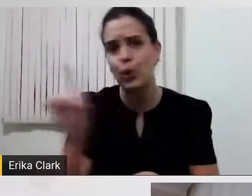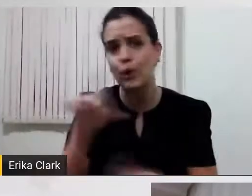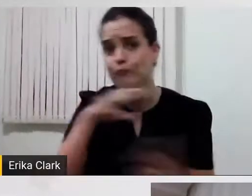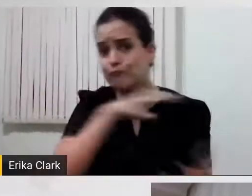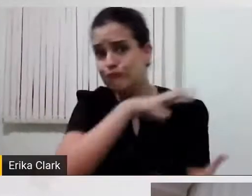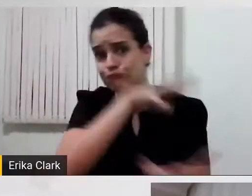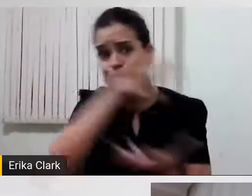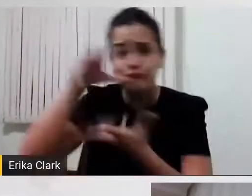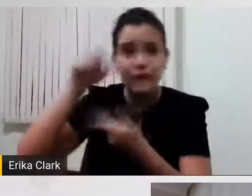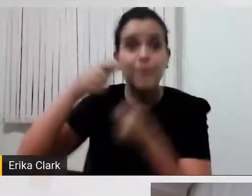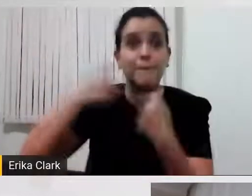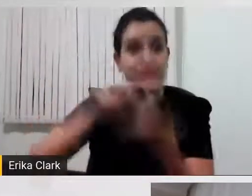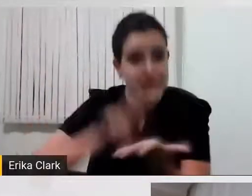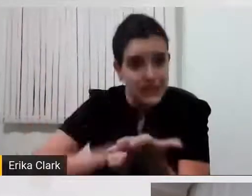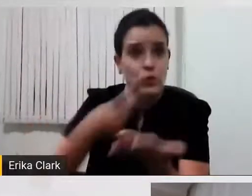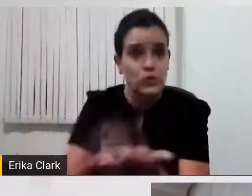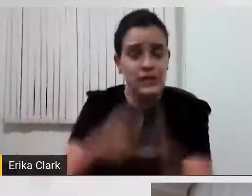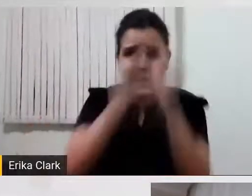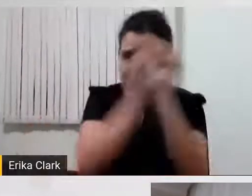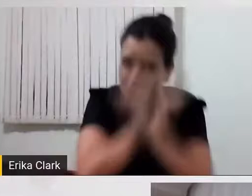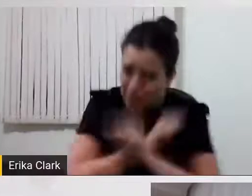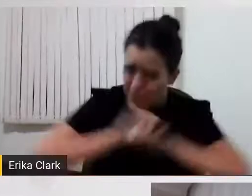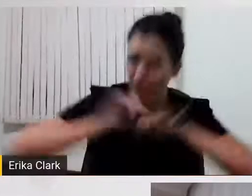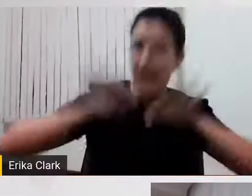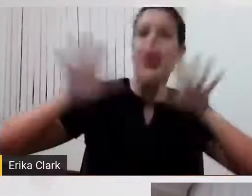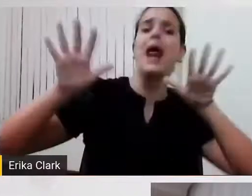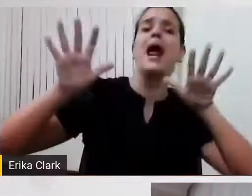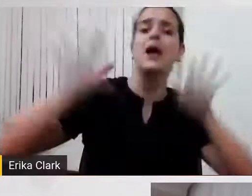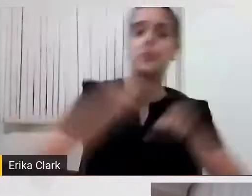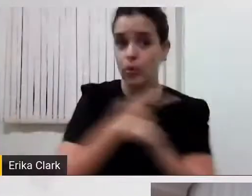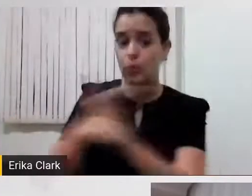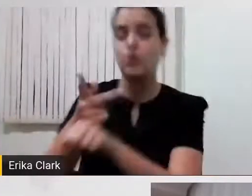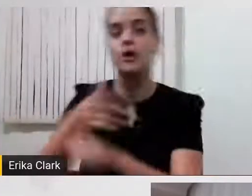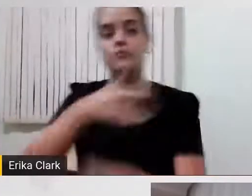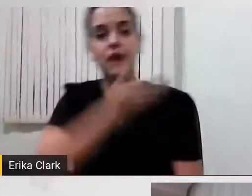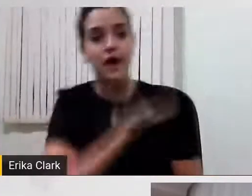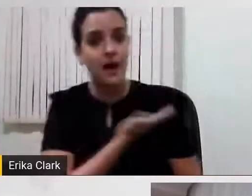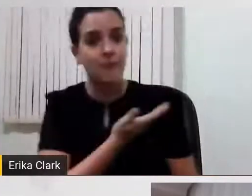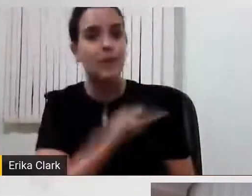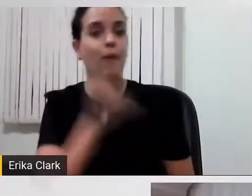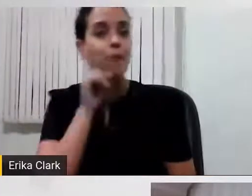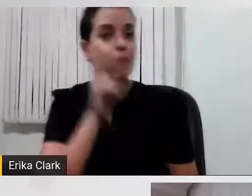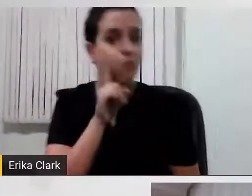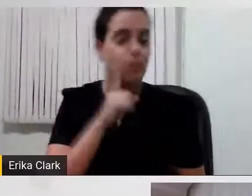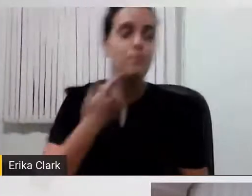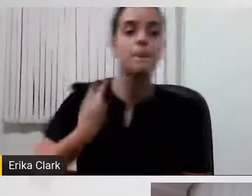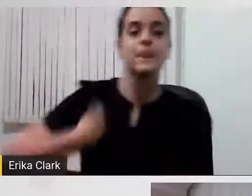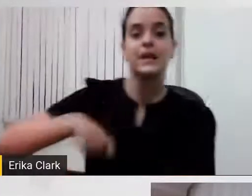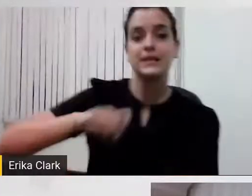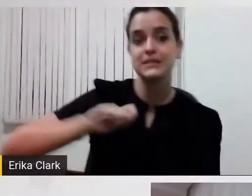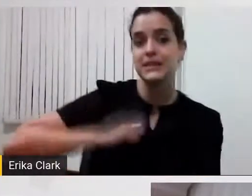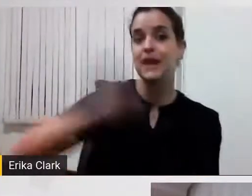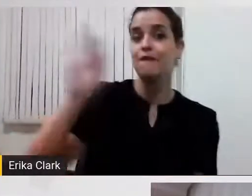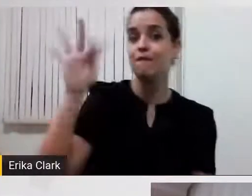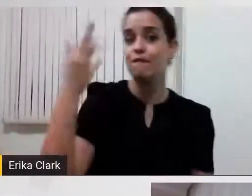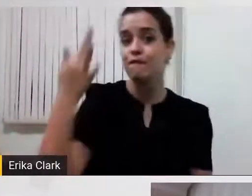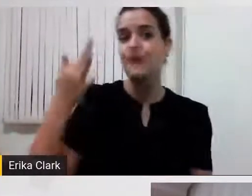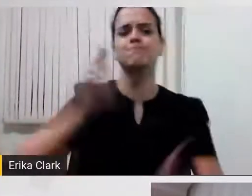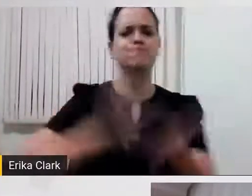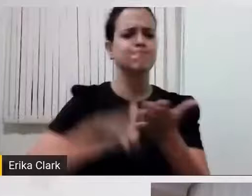França, em Portugal, na Espanha, nos Estados Unidos, e traduzimos em várias línguas. E essas